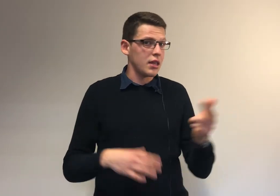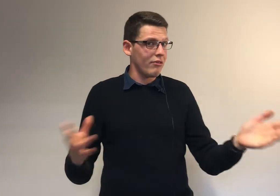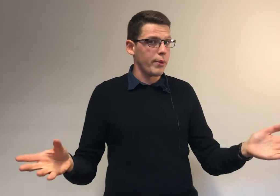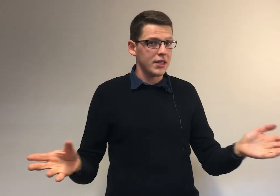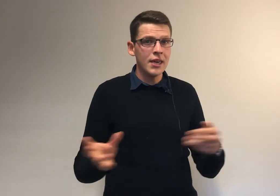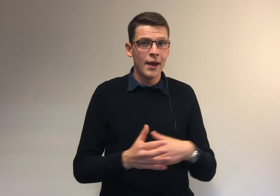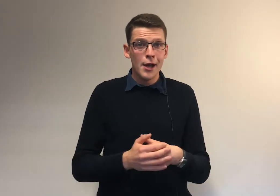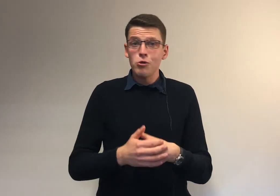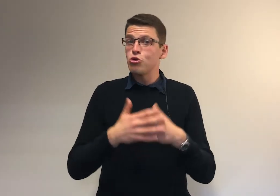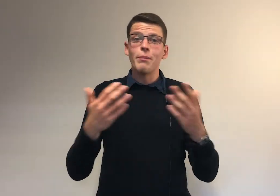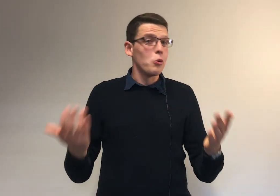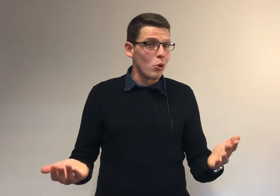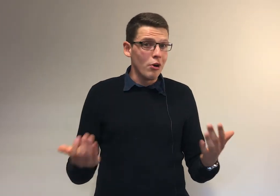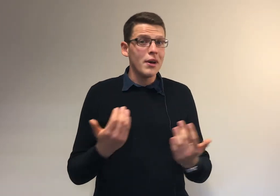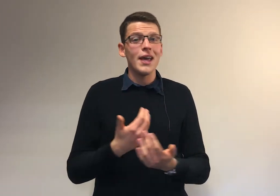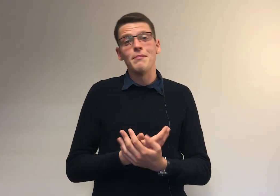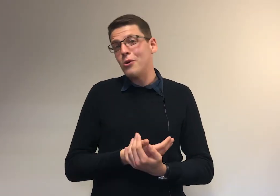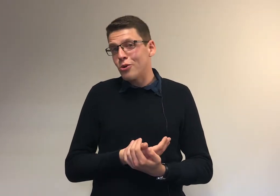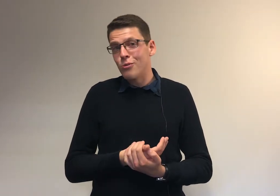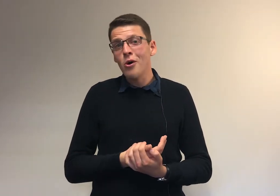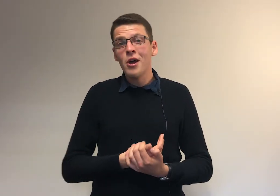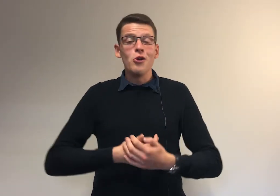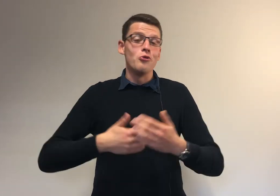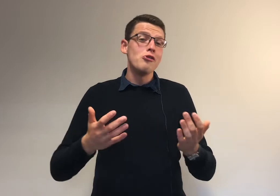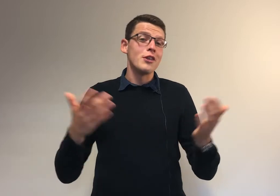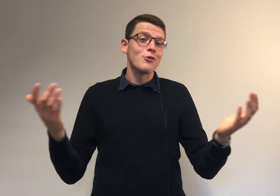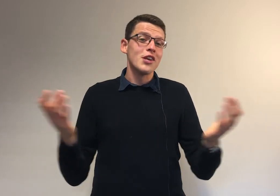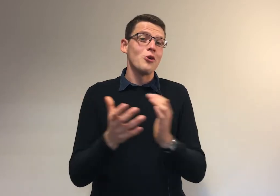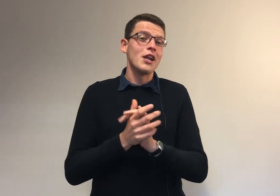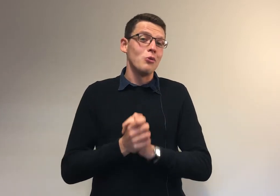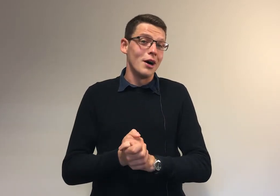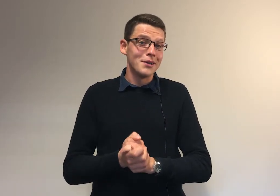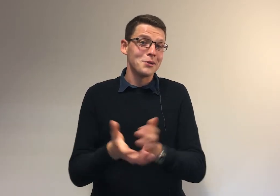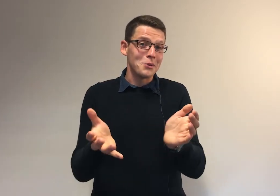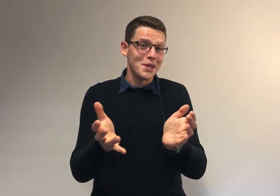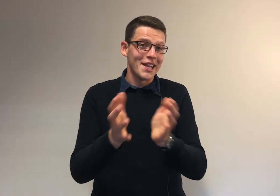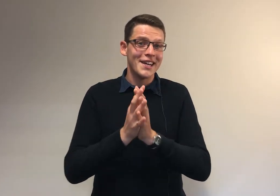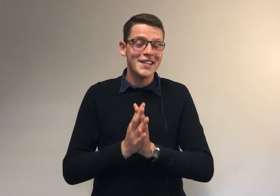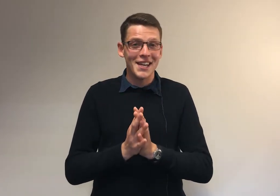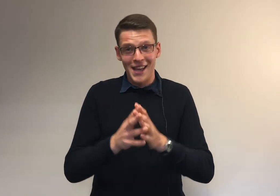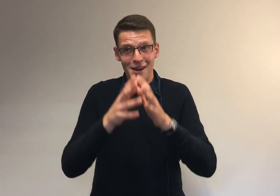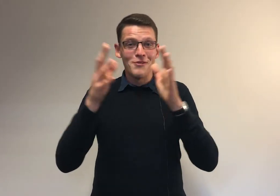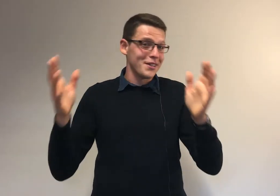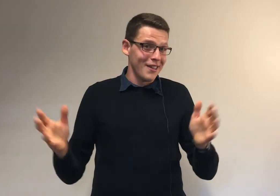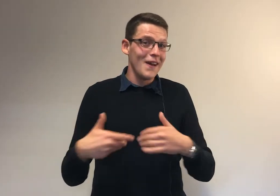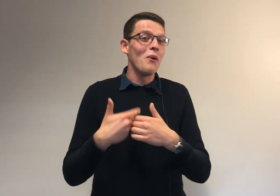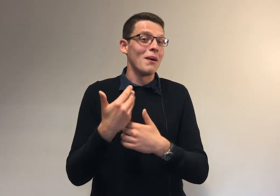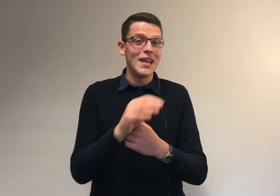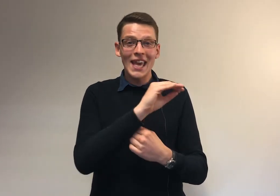travaux pratiques, tu ne seras pas au courant et malheureusement, nul n'est censé ignorer la loi. Tu connais l'adage et à l'université, on l'applique